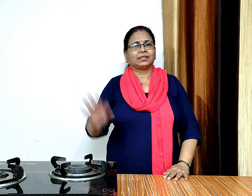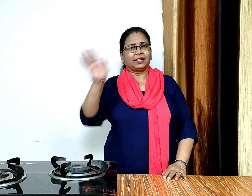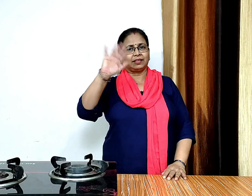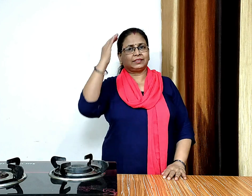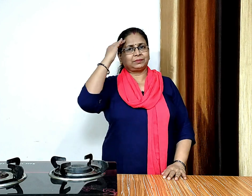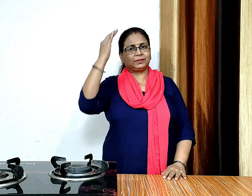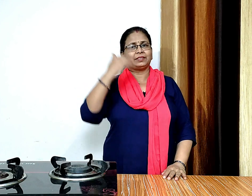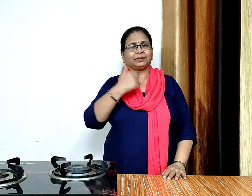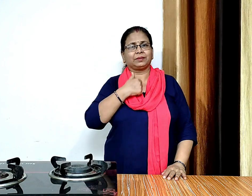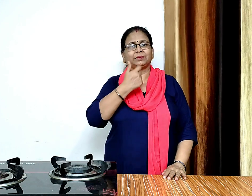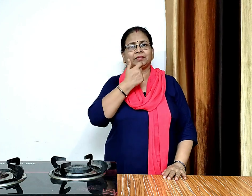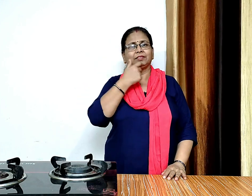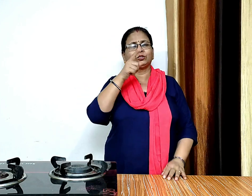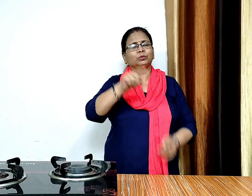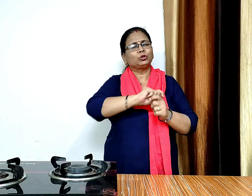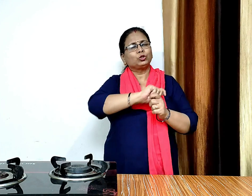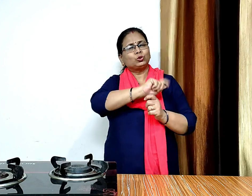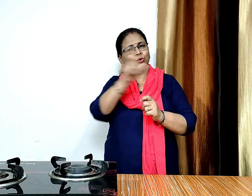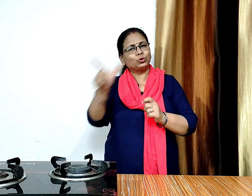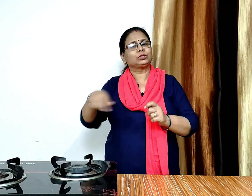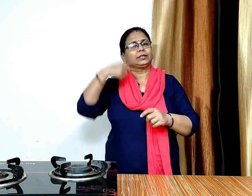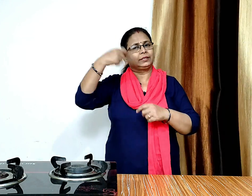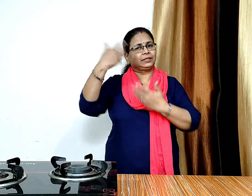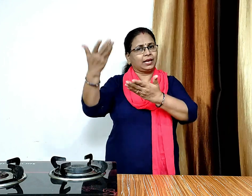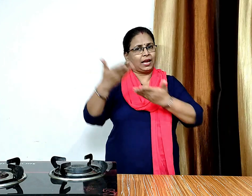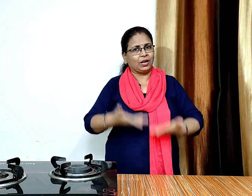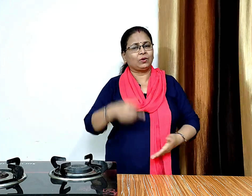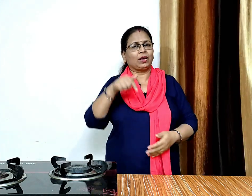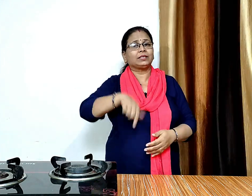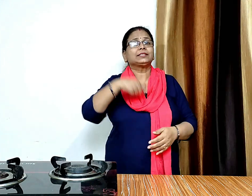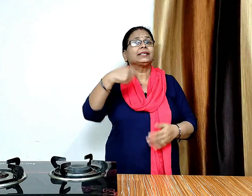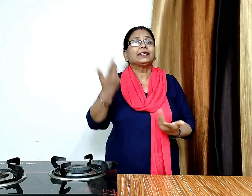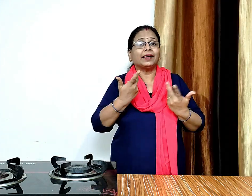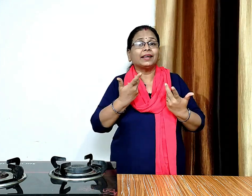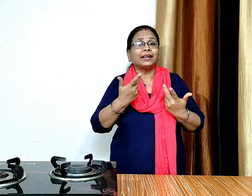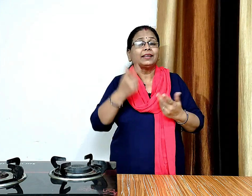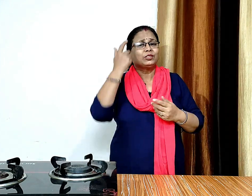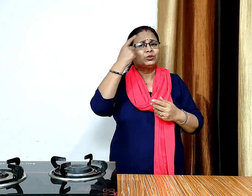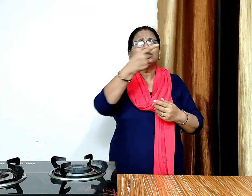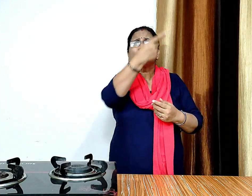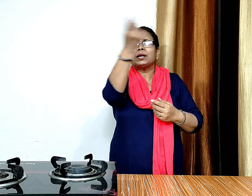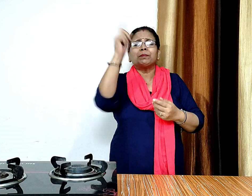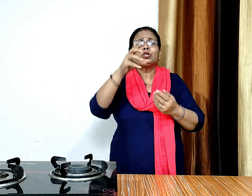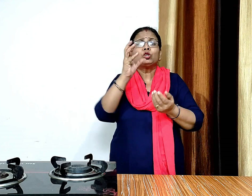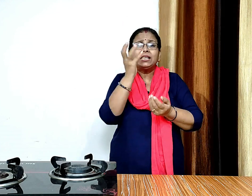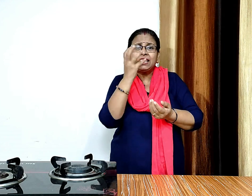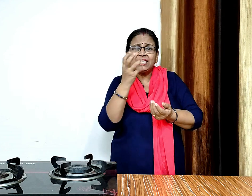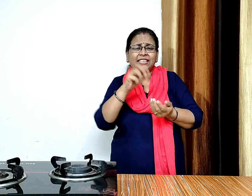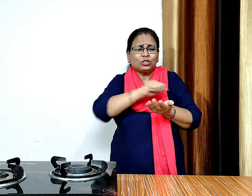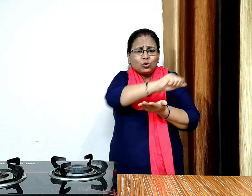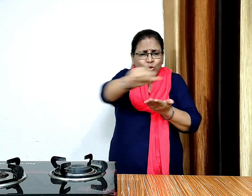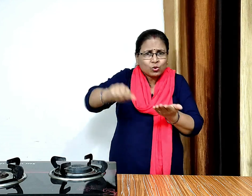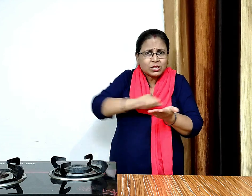हेलो फ्रेंड्स मैं शुक्खा आप सबी अपने यूट्यूब टिनल पर सौबत करती हूँ आज हम सामभर में आएंगे